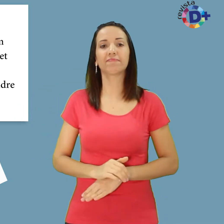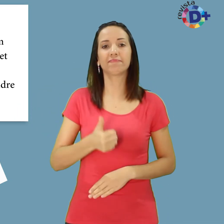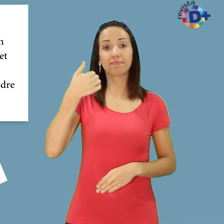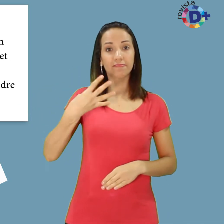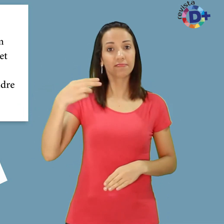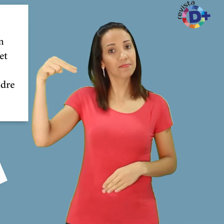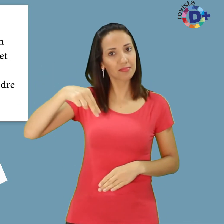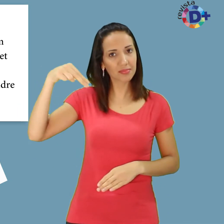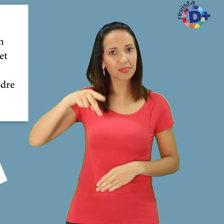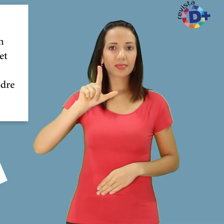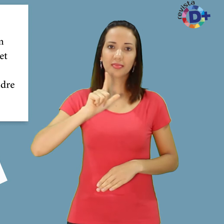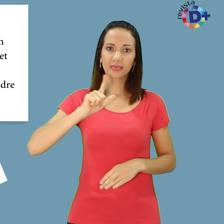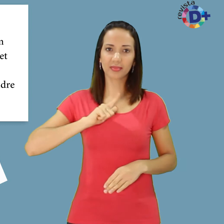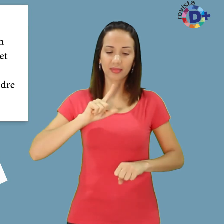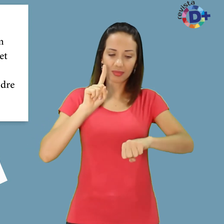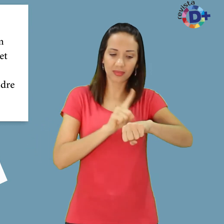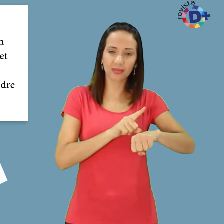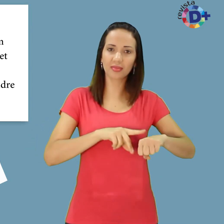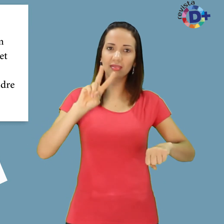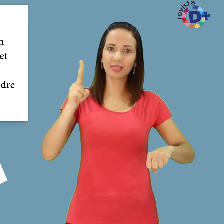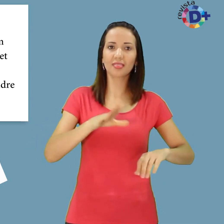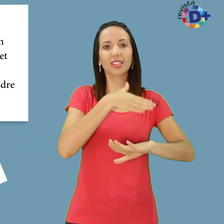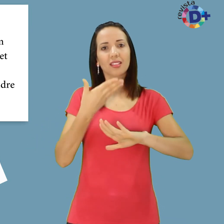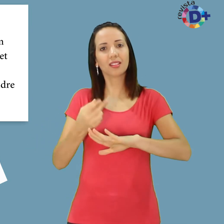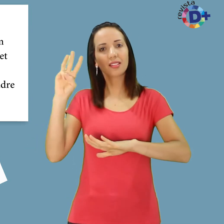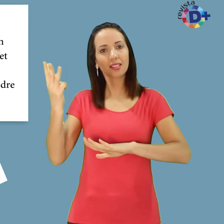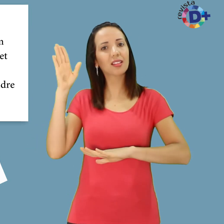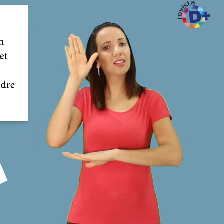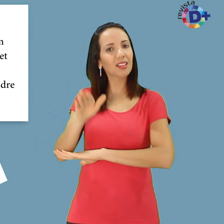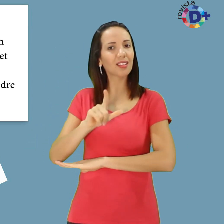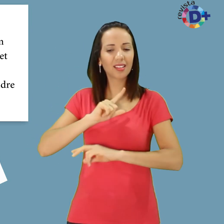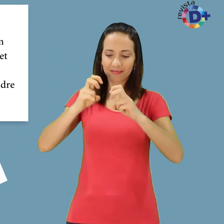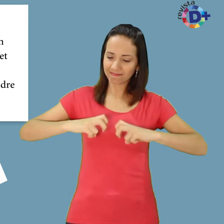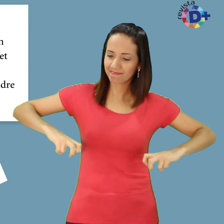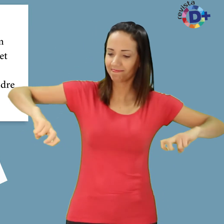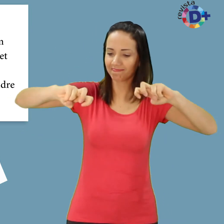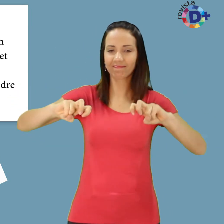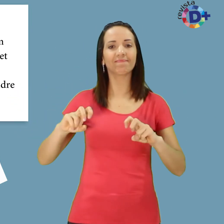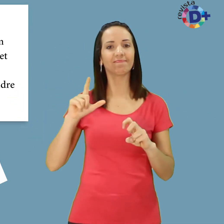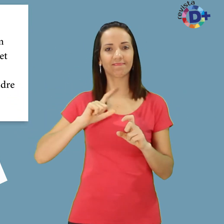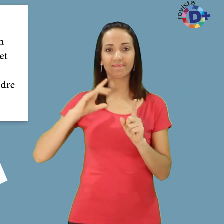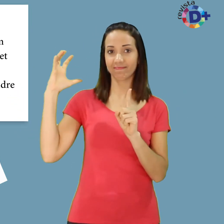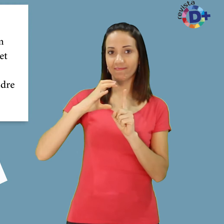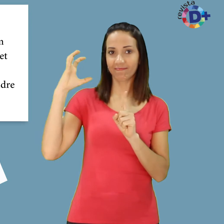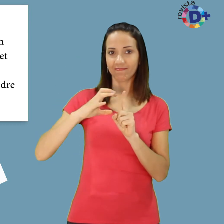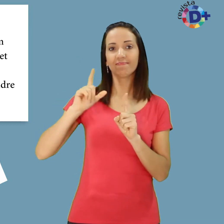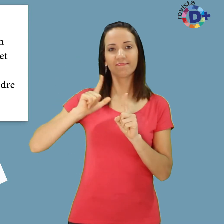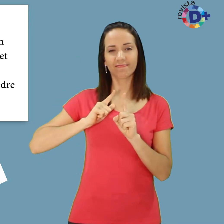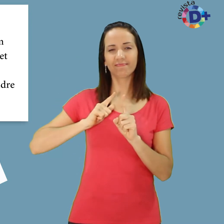de novembro Das 14h às 15h Mesa Redonda com Influenciadores A Força da